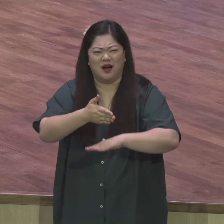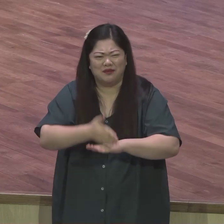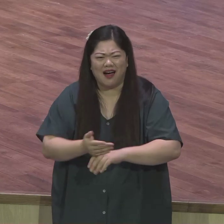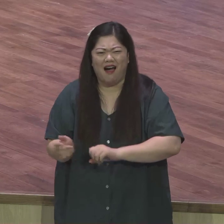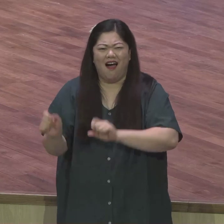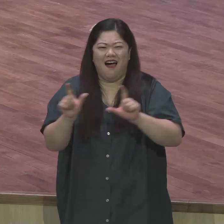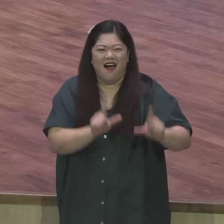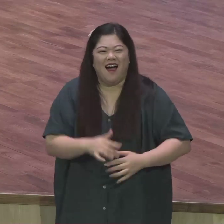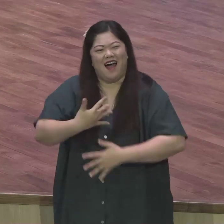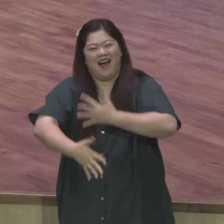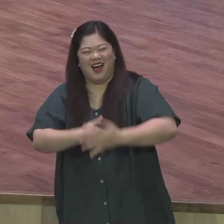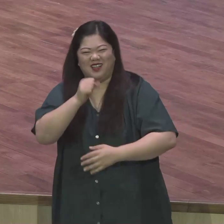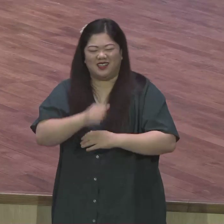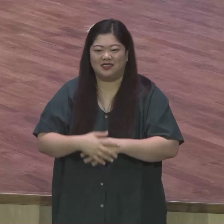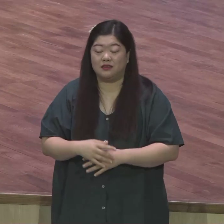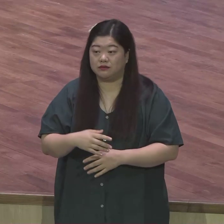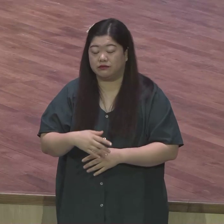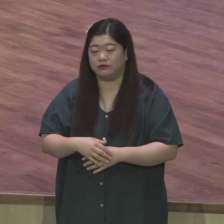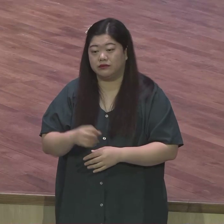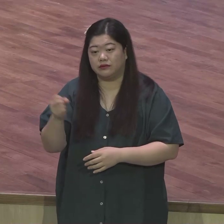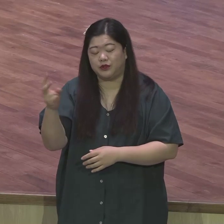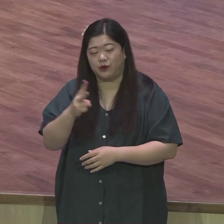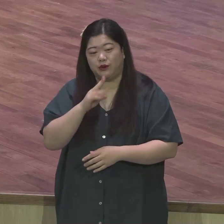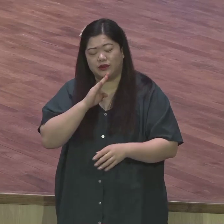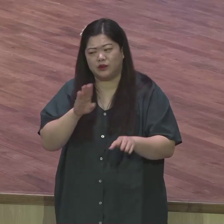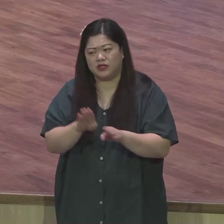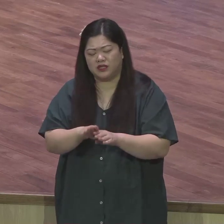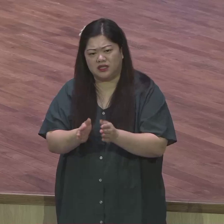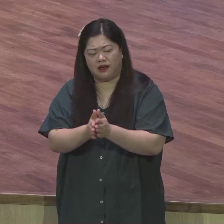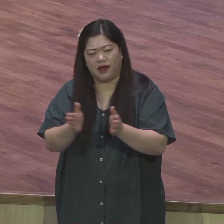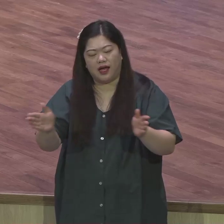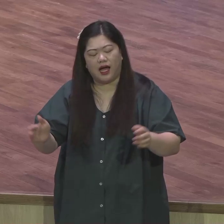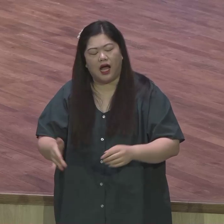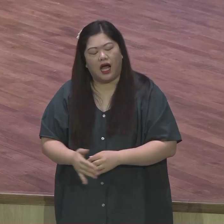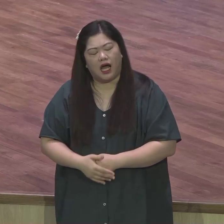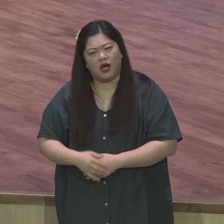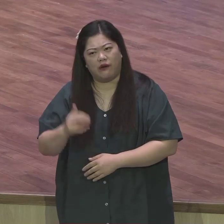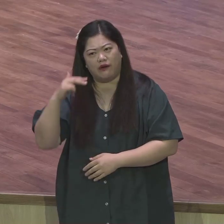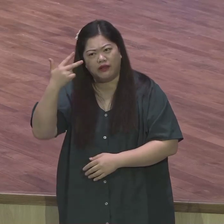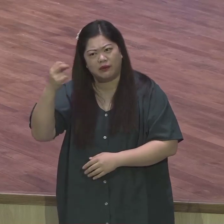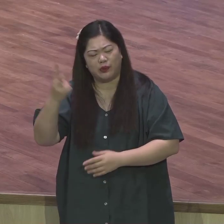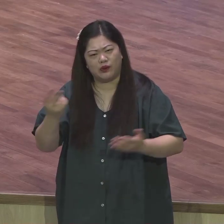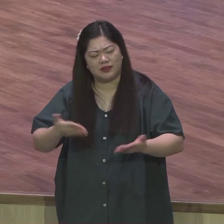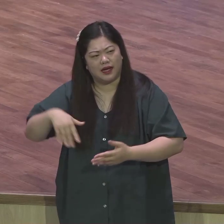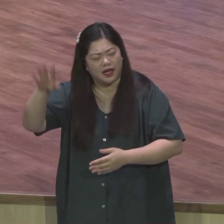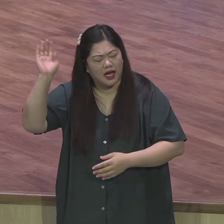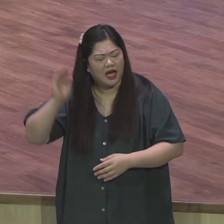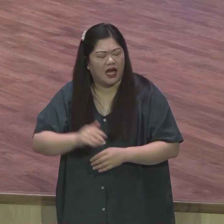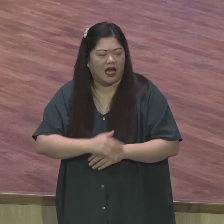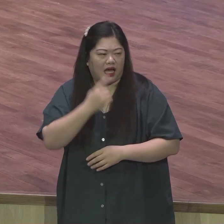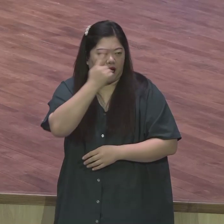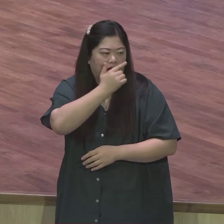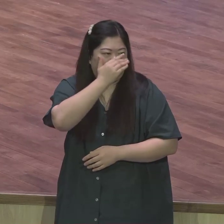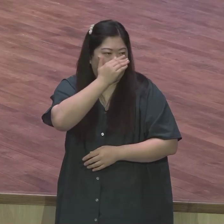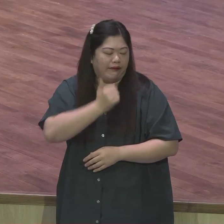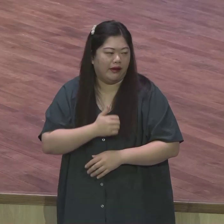이번 주간 또 하나님이 한 주간 생명 연장시켜 주셨구나 하나님이 기뻐하시는 삶을